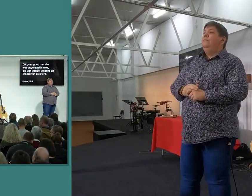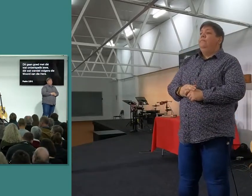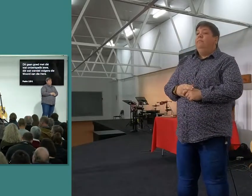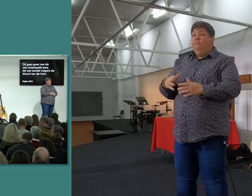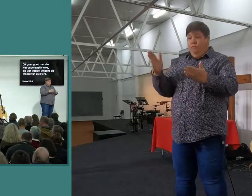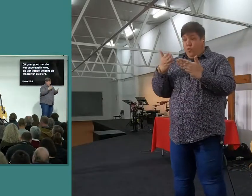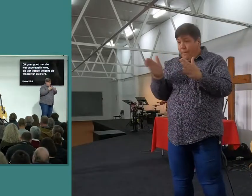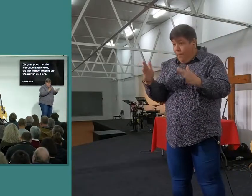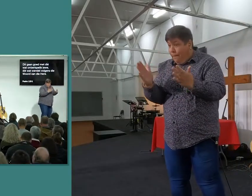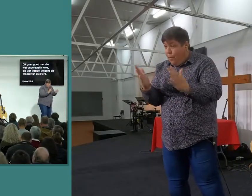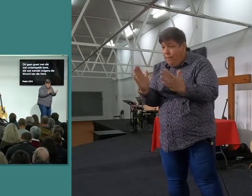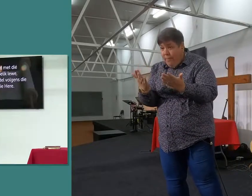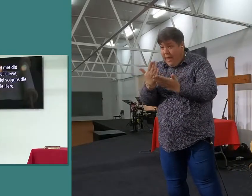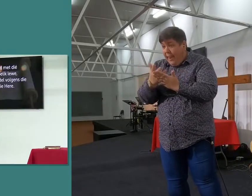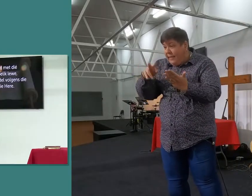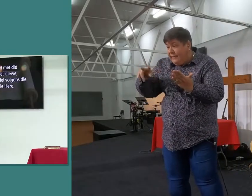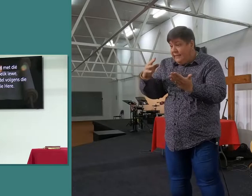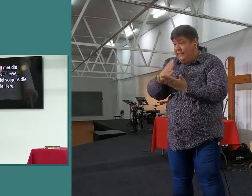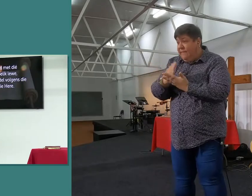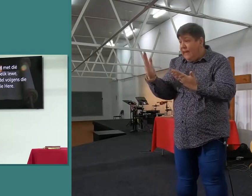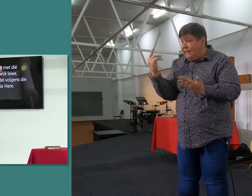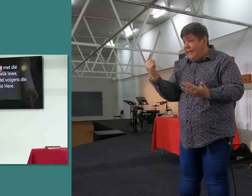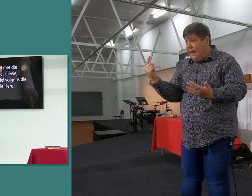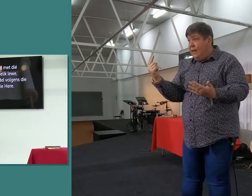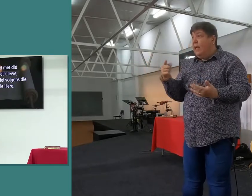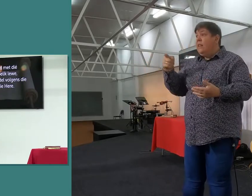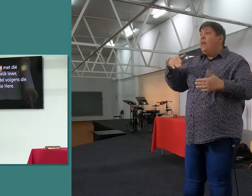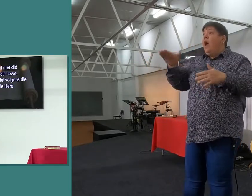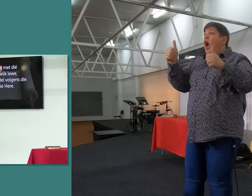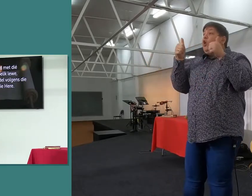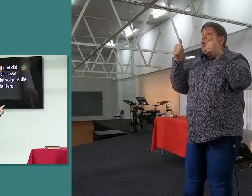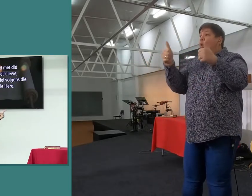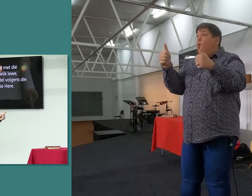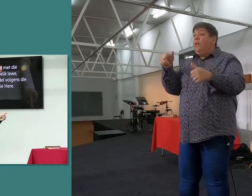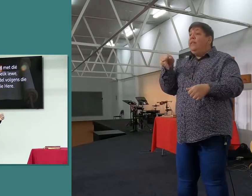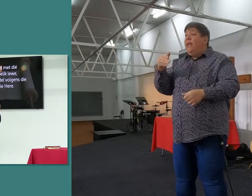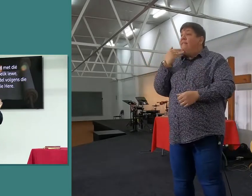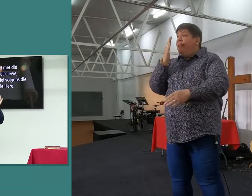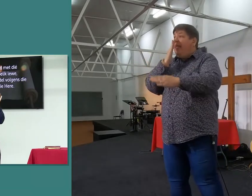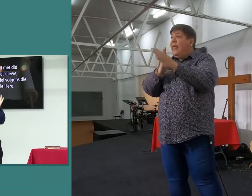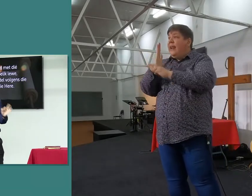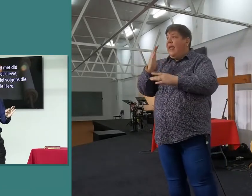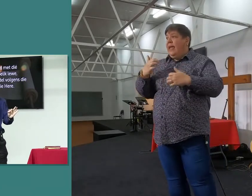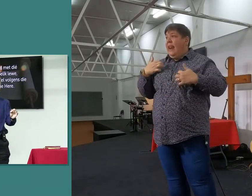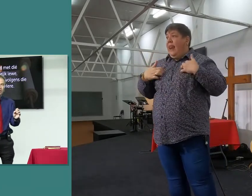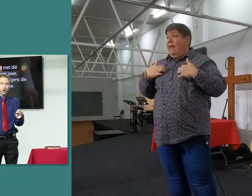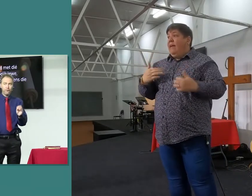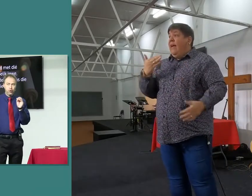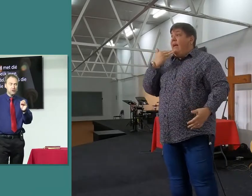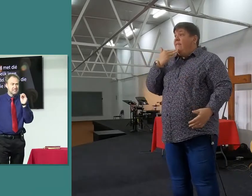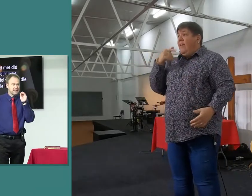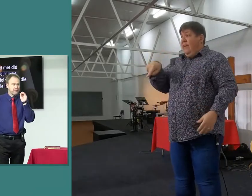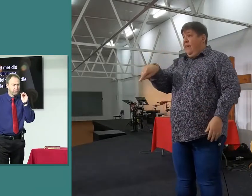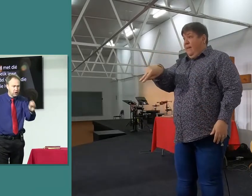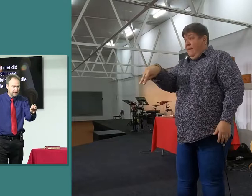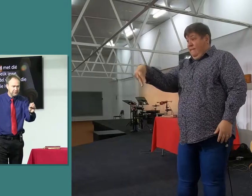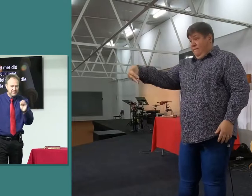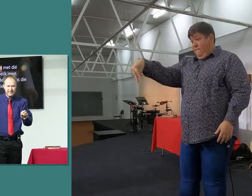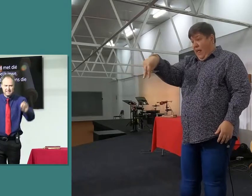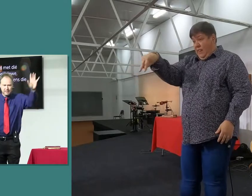kan ons lees, vers 1, dit gaan goed, met die wat onberisplik lewe, die wat wandel, volgens die woord van die Heere, sê gie